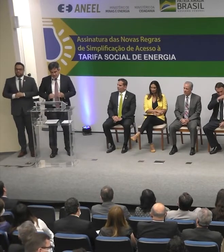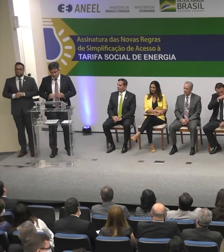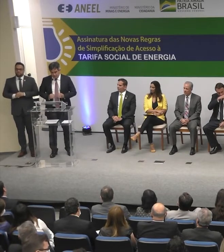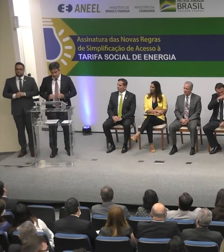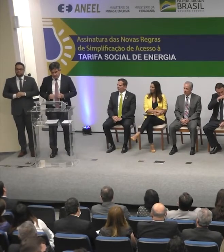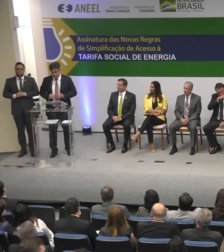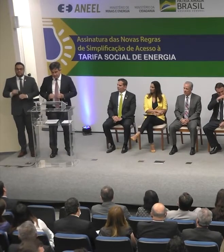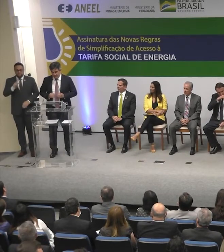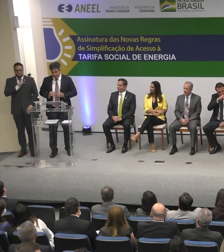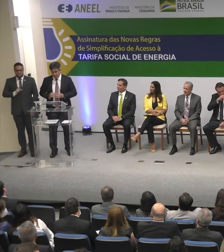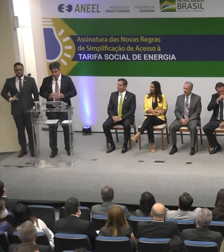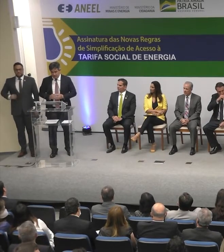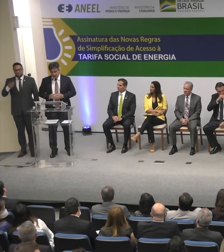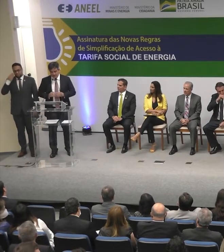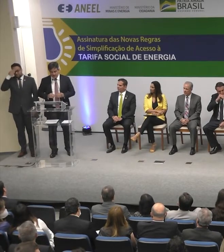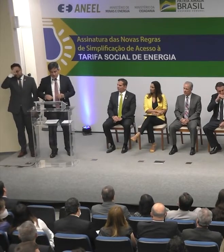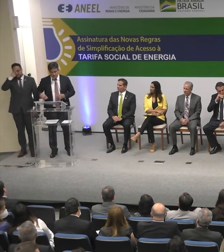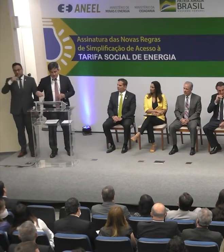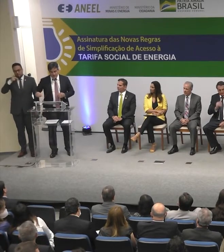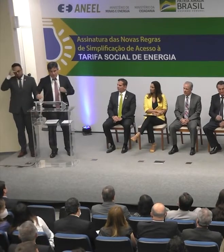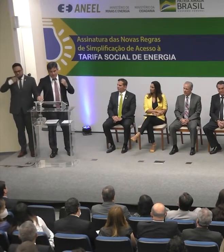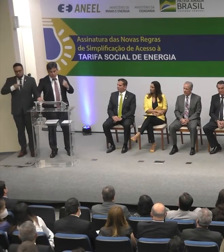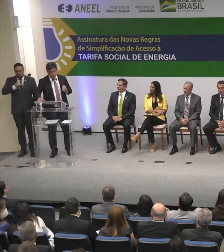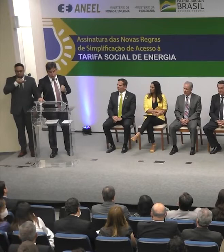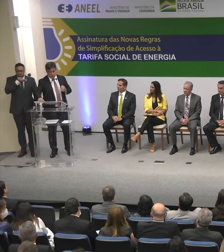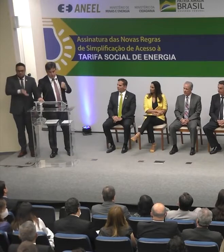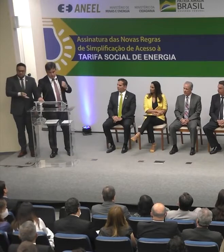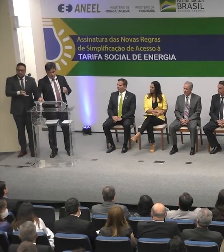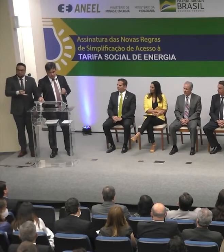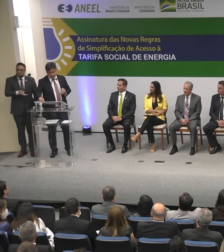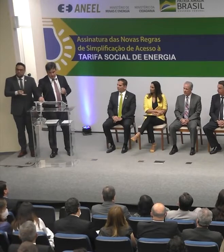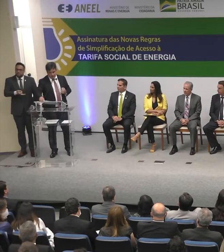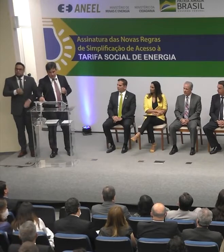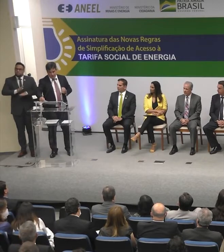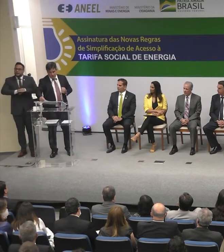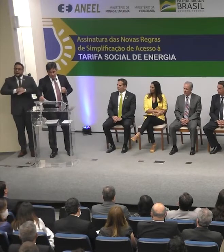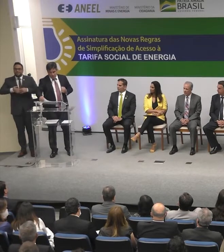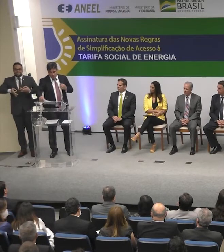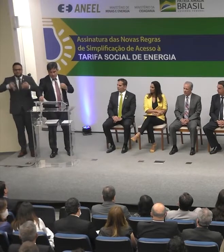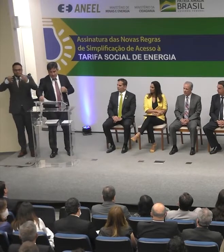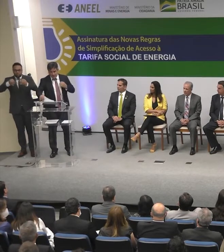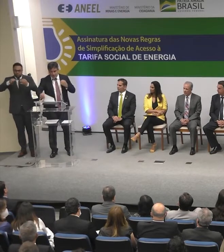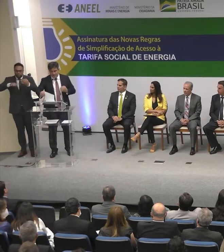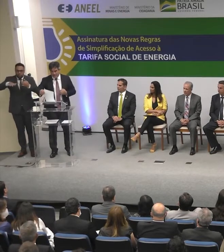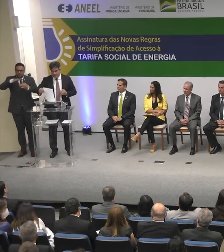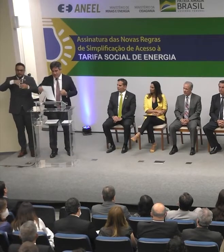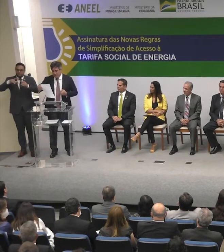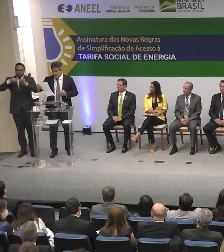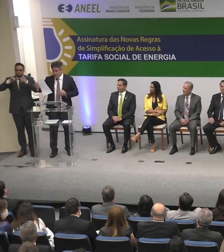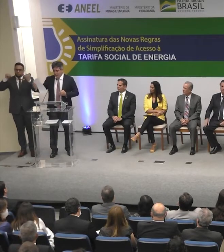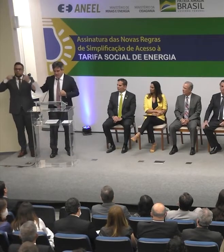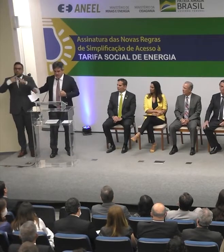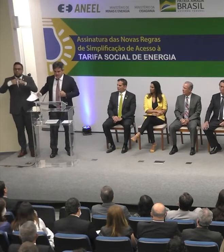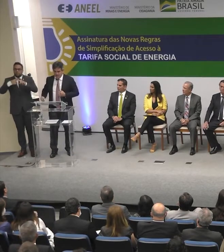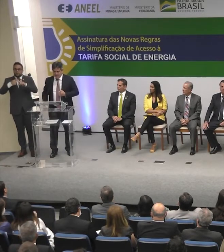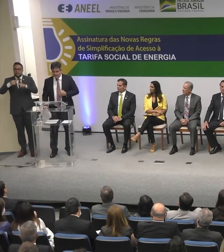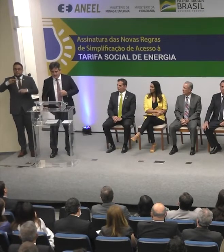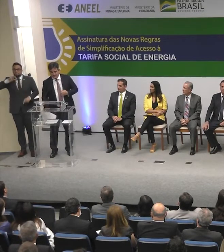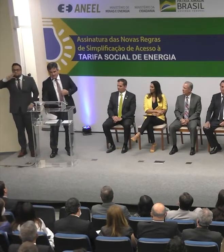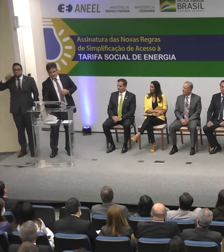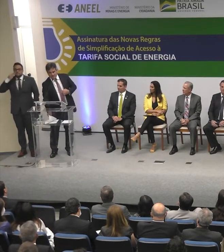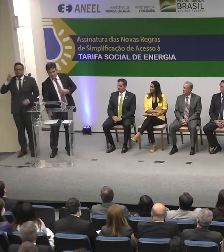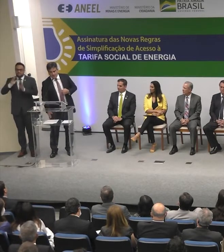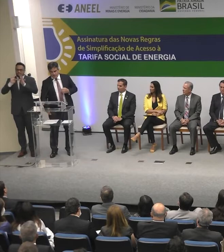Presidente Bolsonaro, em minha opinião, esse é o subsídio mais justo que o setor elétrico, porque isso beneficia milhões de famílias que